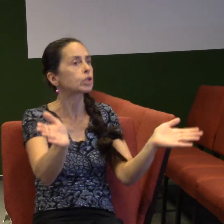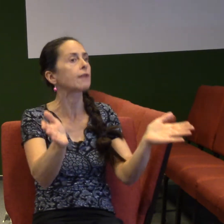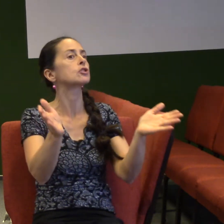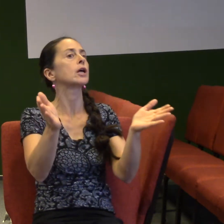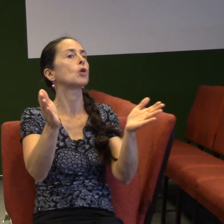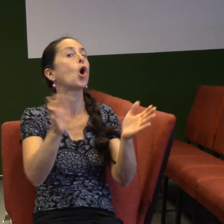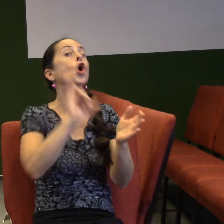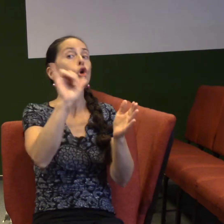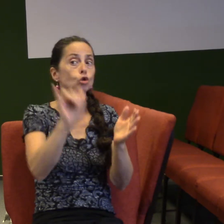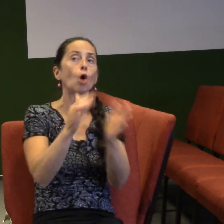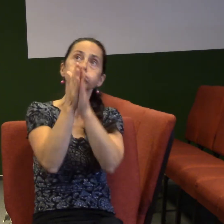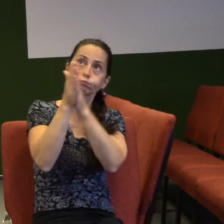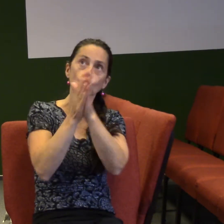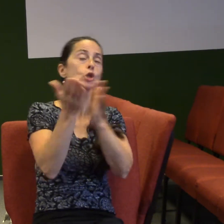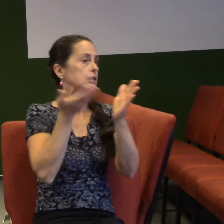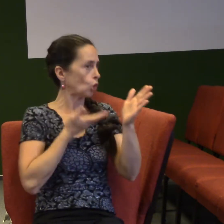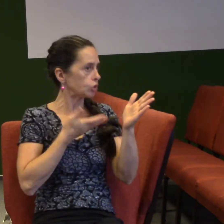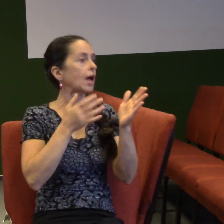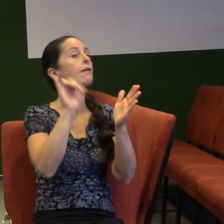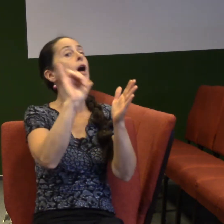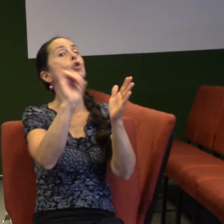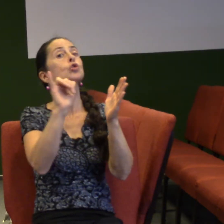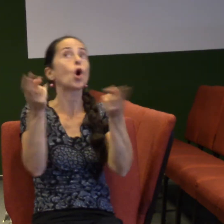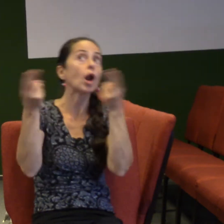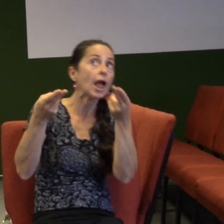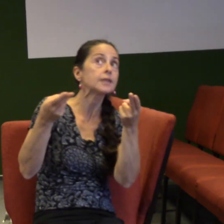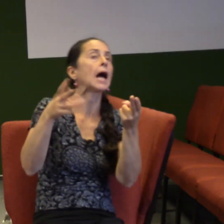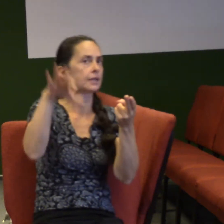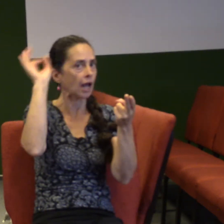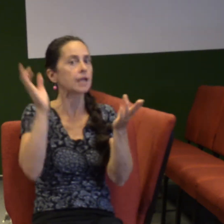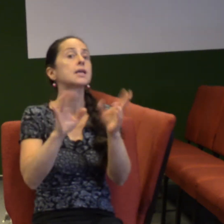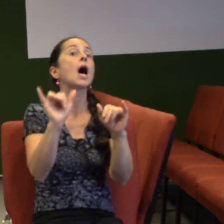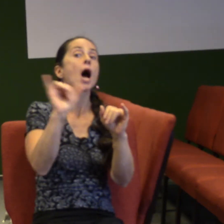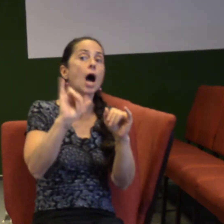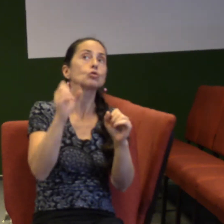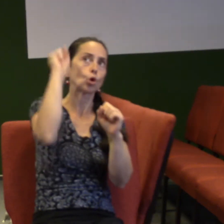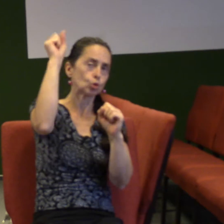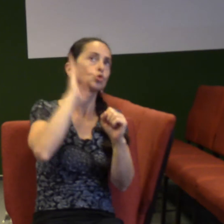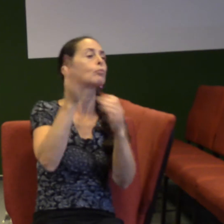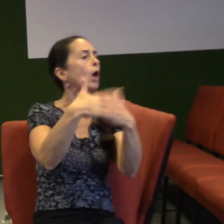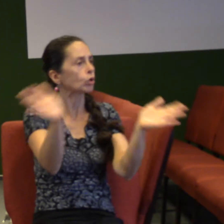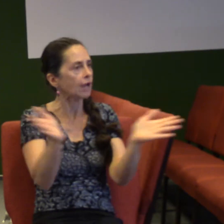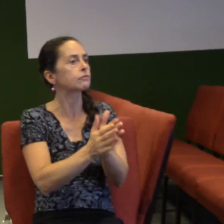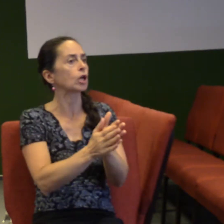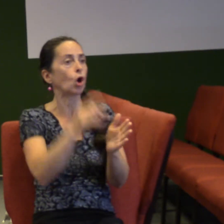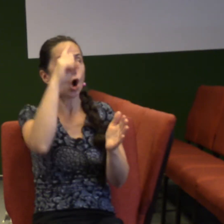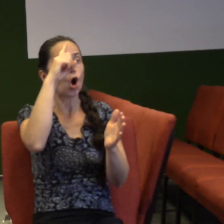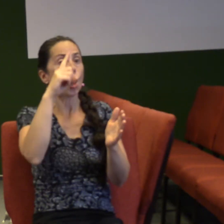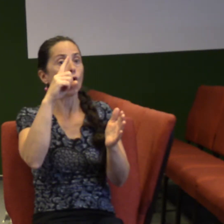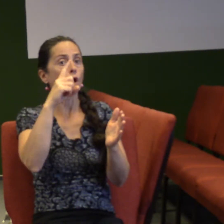dostává a kdo hledá, nalezá a kdo tluče, tomu bude otevřeno. Což je mezi vámi otec, který by dal svému synu hada, když ho prosí o